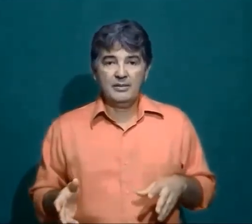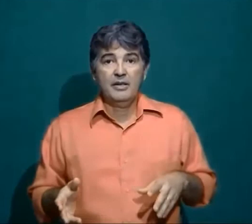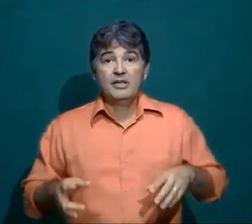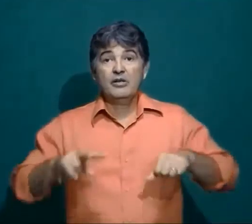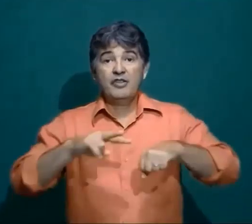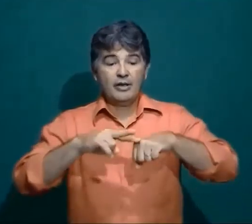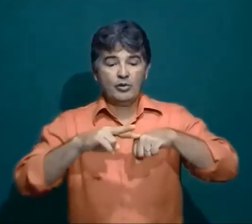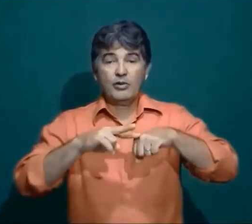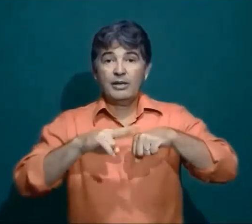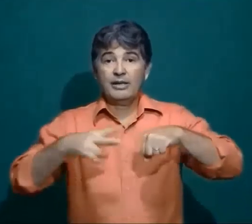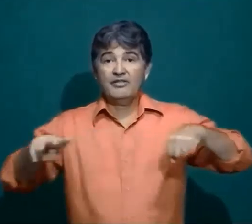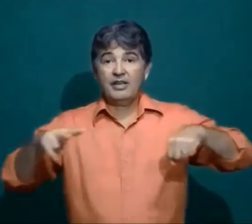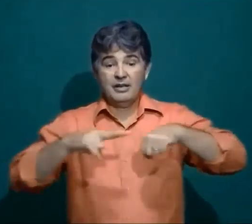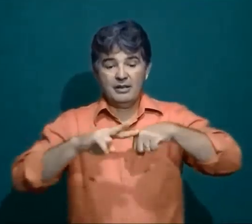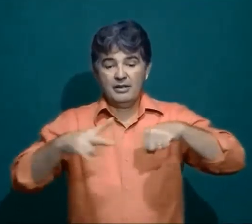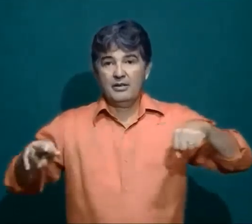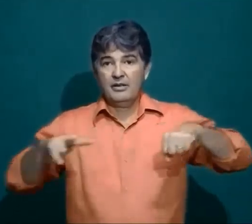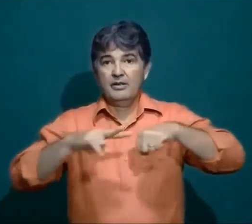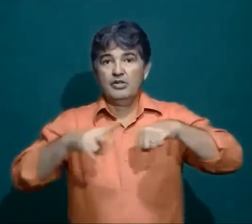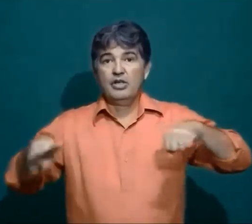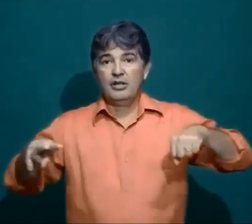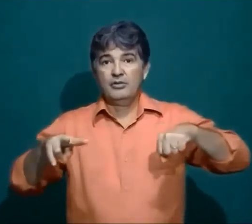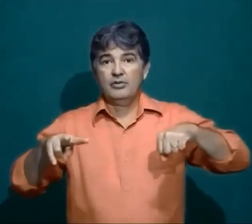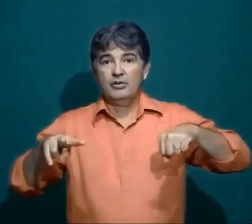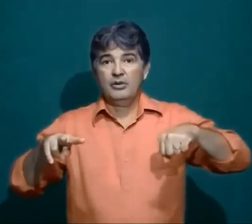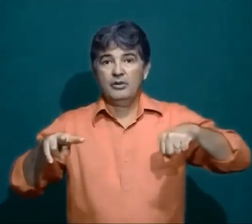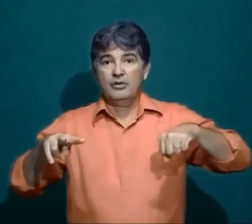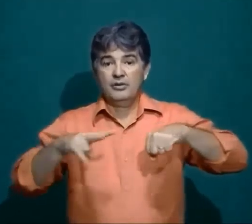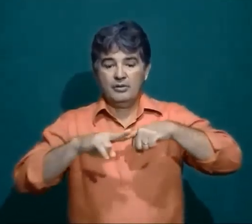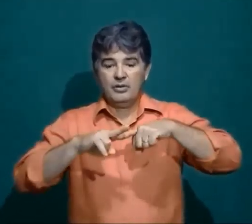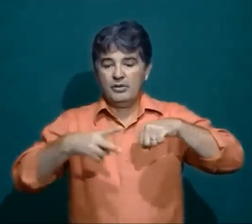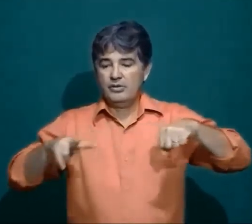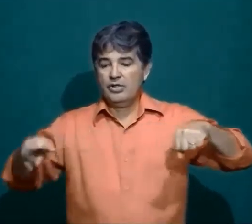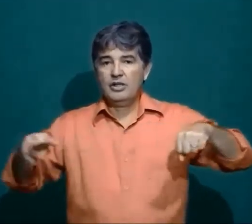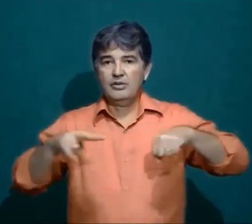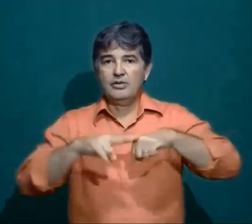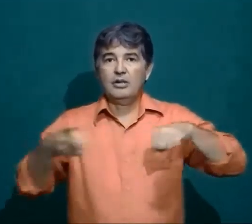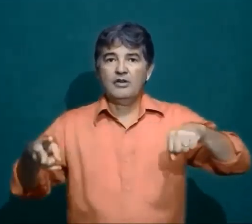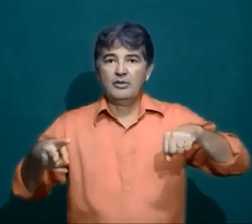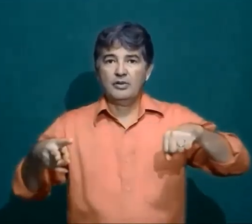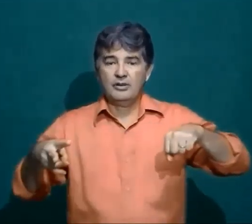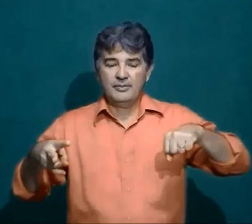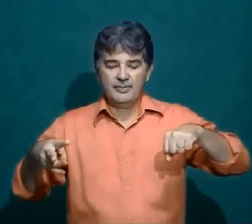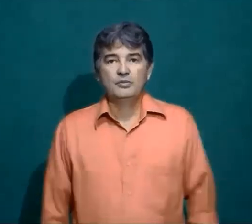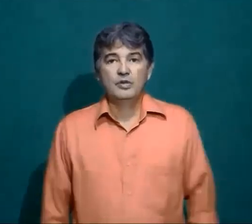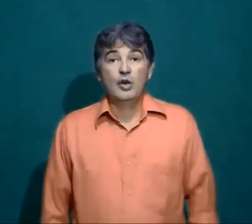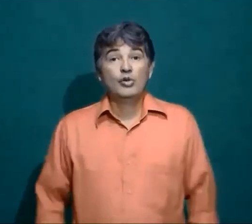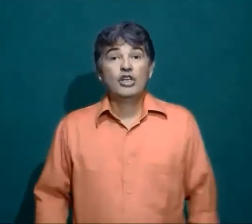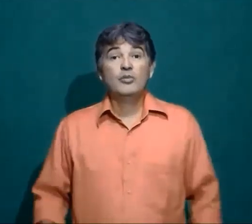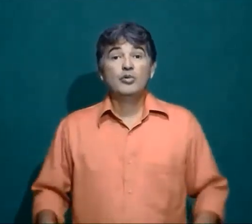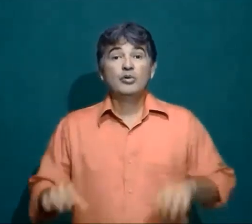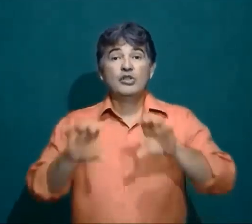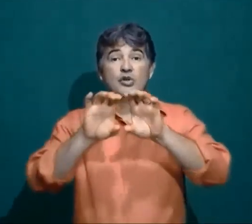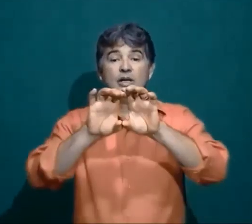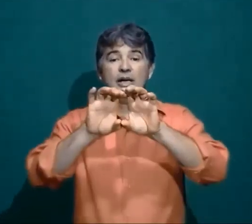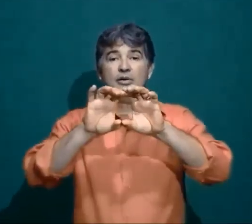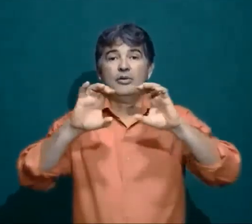Sinal de verdura com a letra V Girão Girão, sinal de verdura O girimundo dicionário